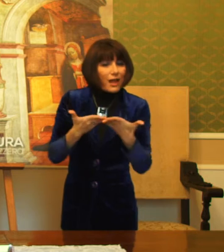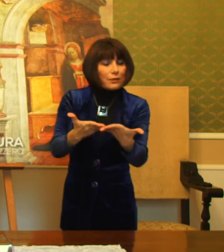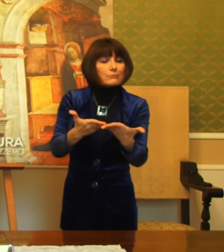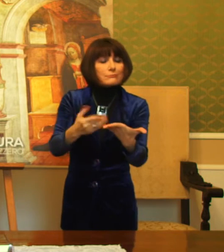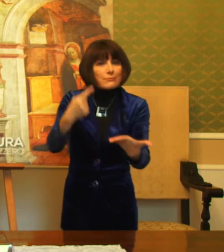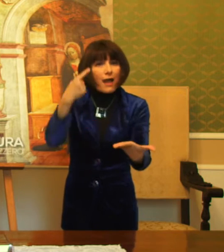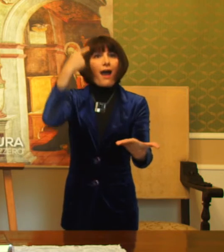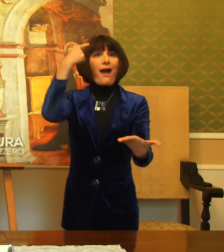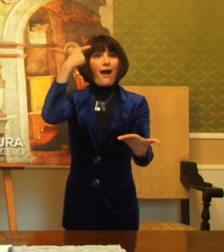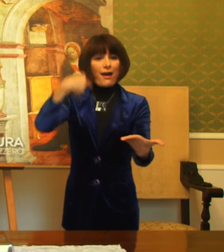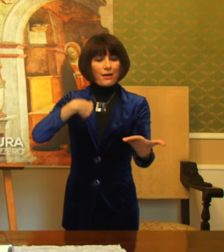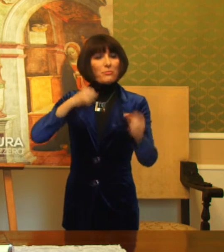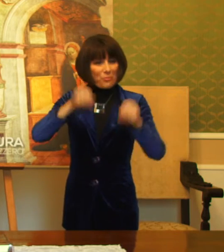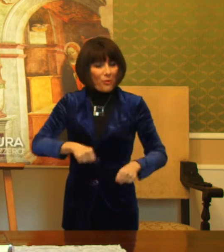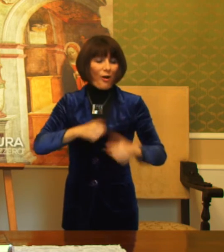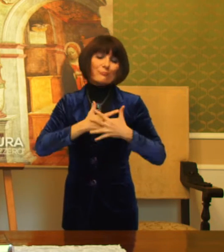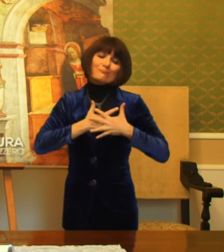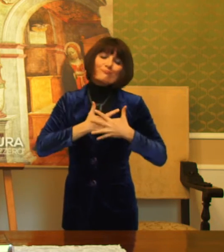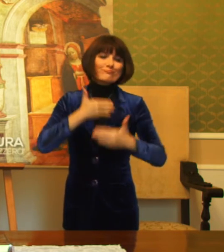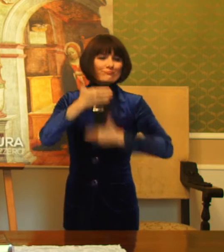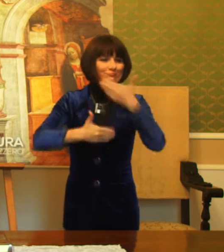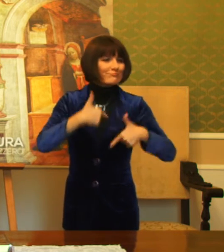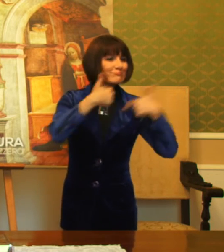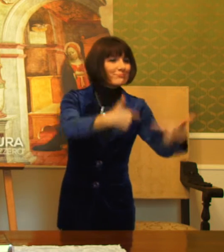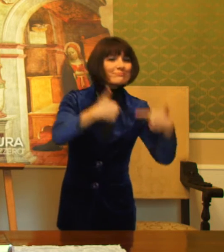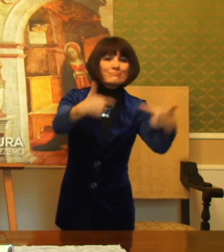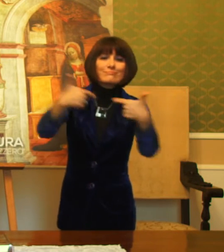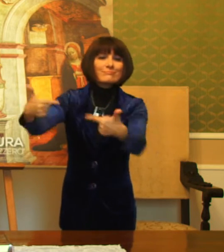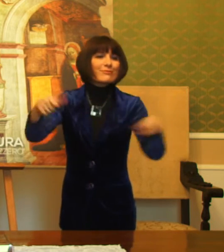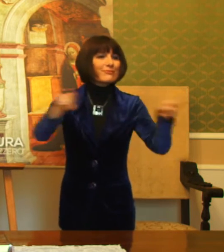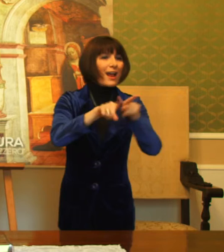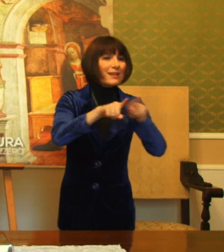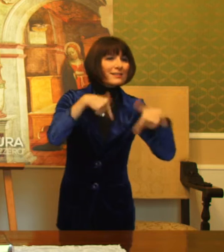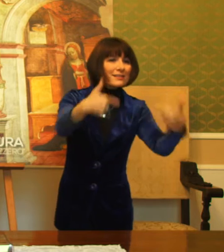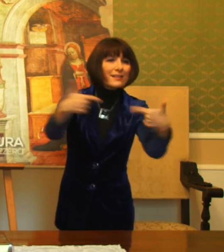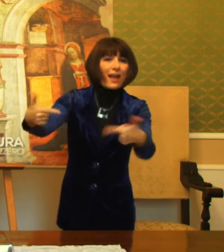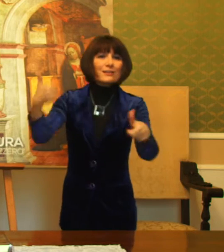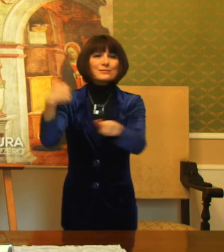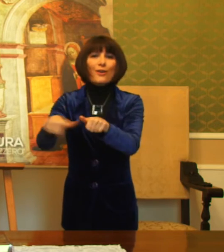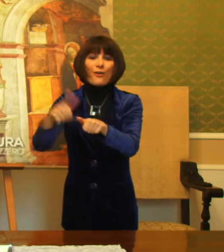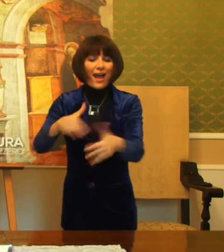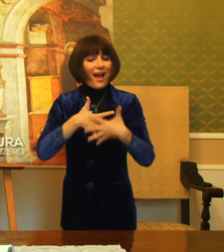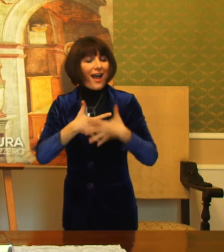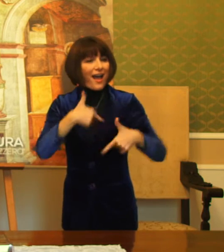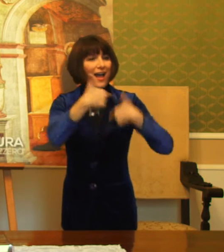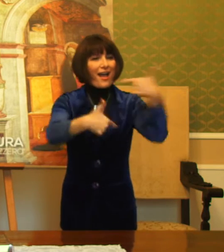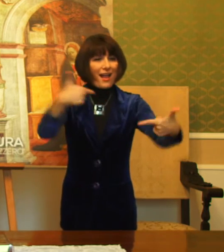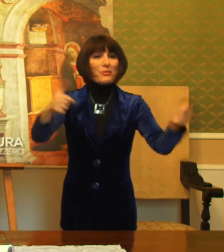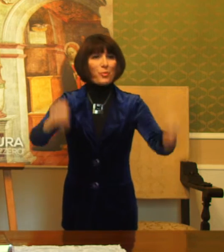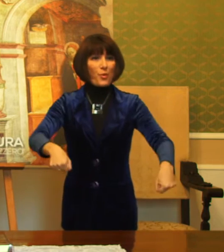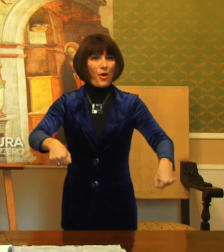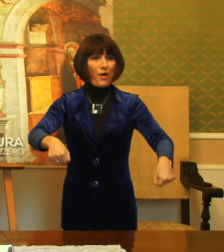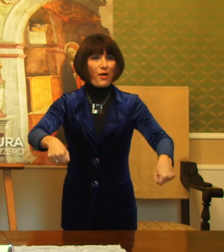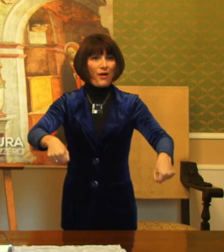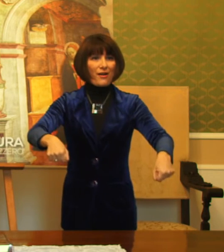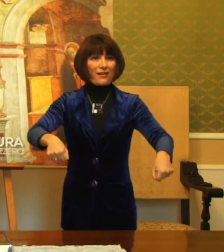bene che noi possiamo fare per i nostri fratelli, per le nostre sorelle, proprio perché il messaggio di